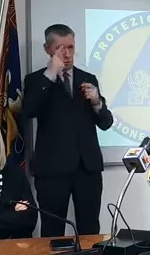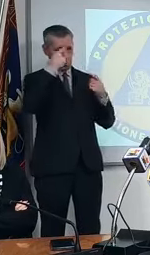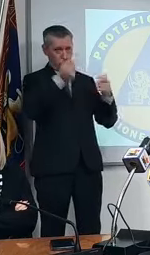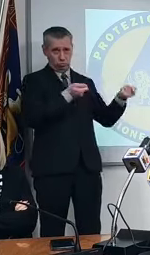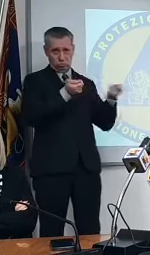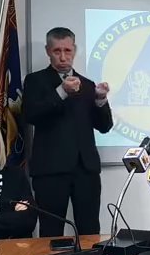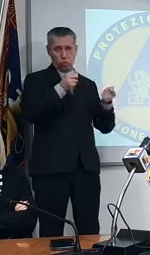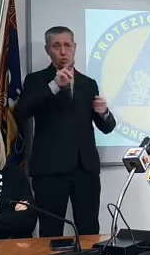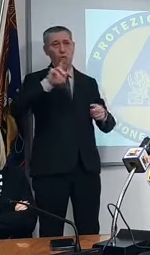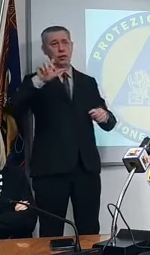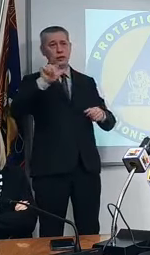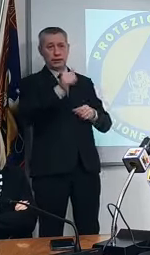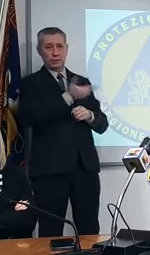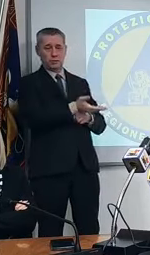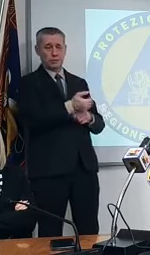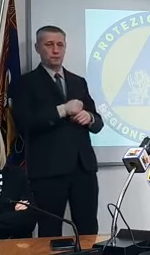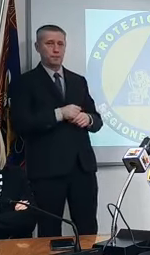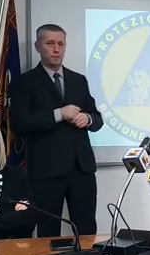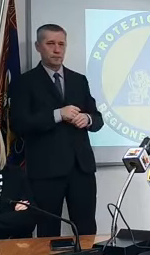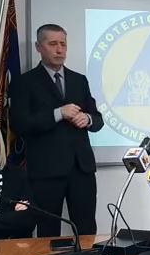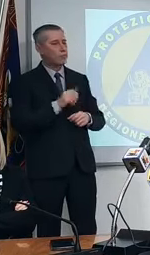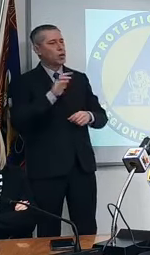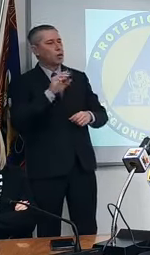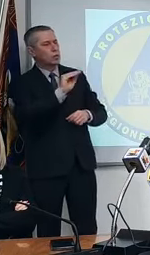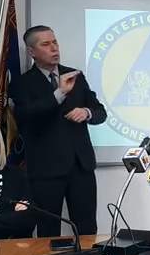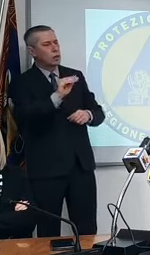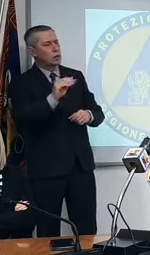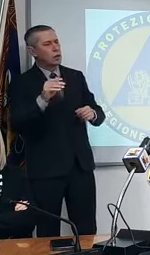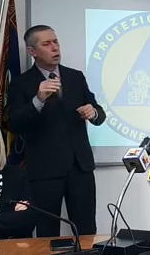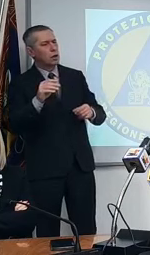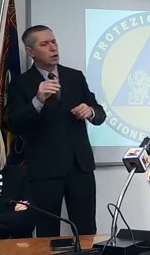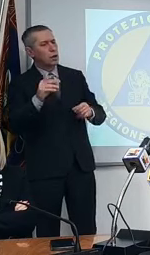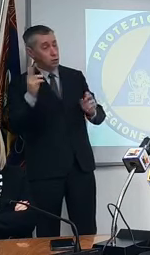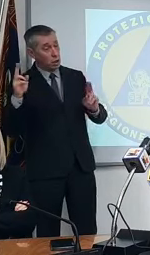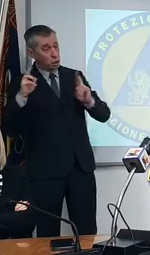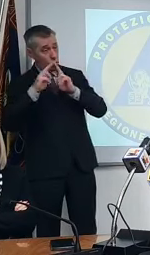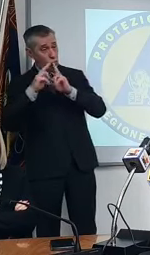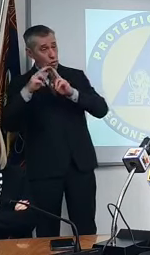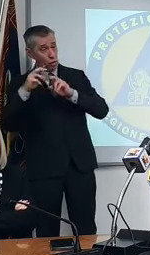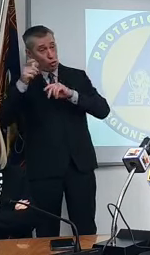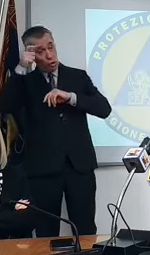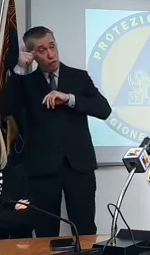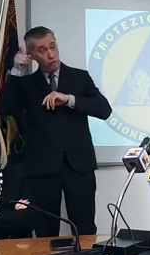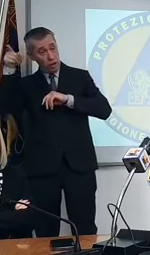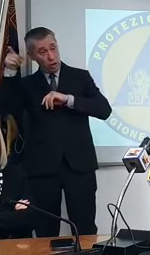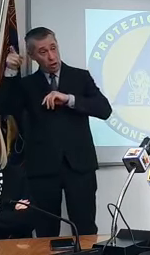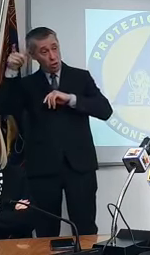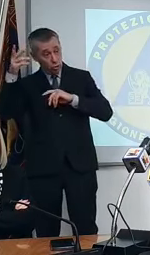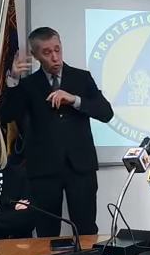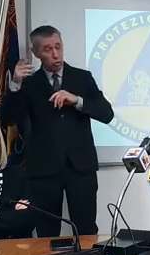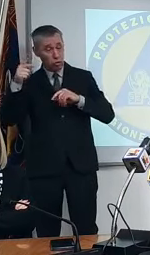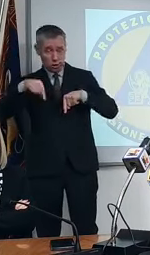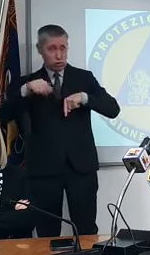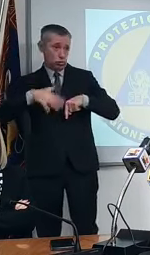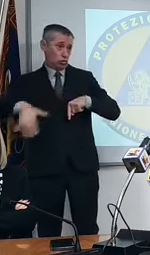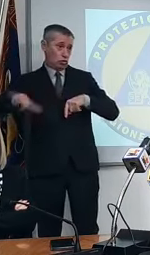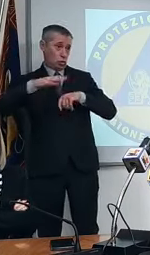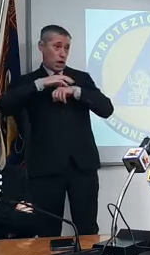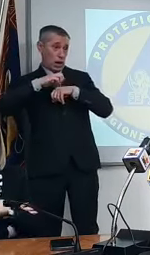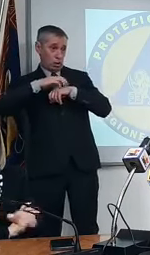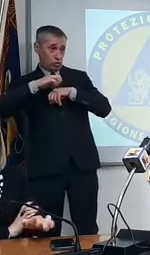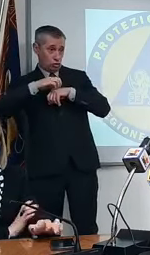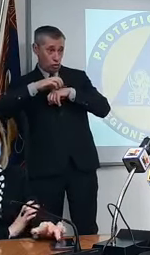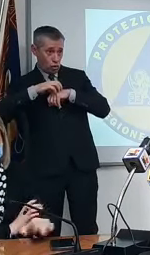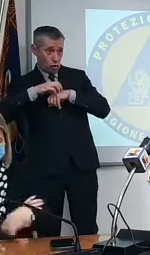collegato Zatto incontro con il governo siamo in zona arancione si parla appunto di